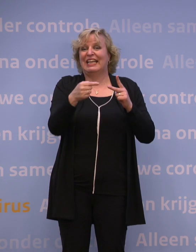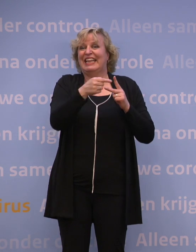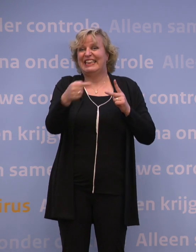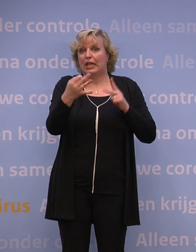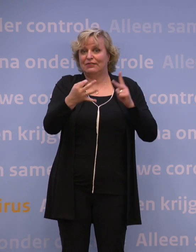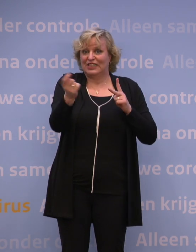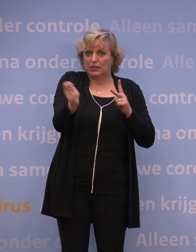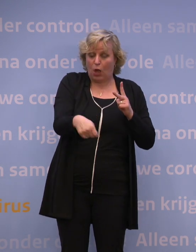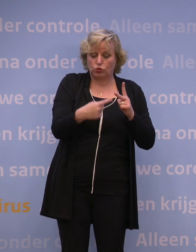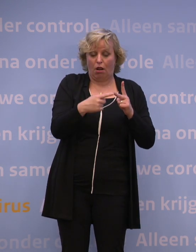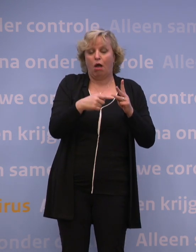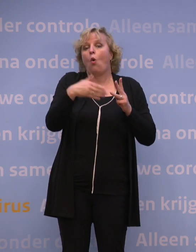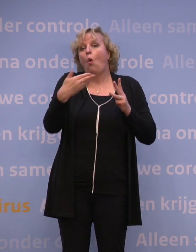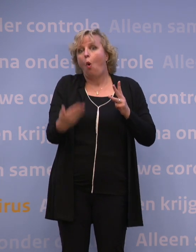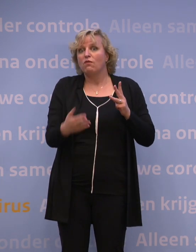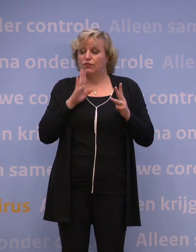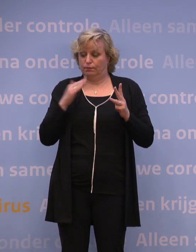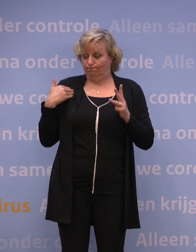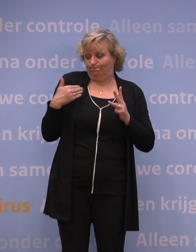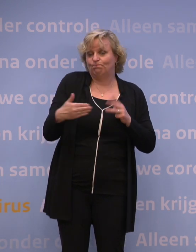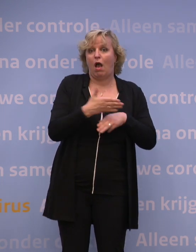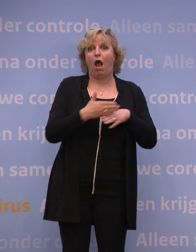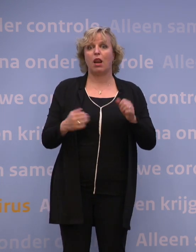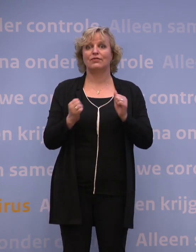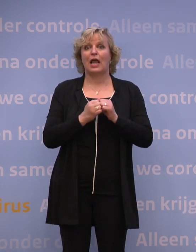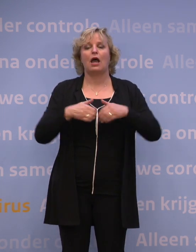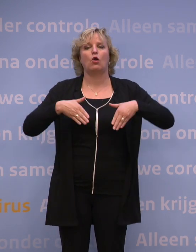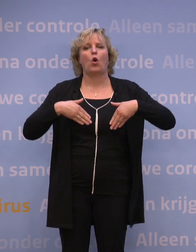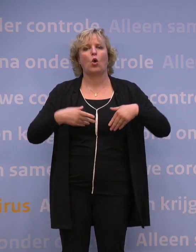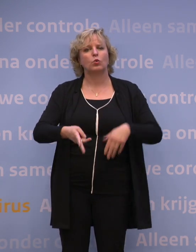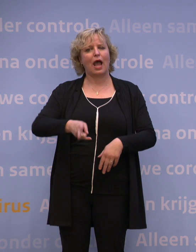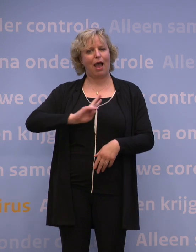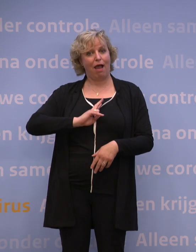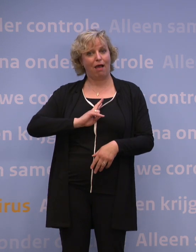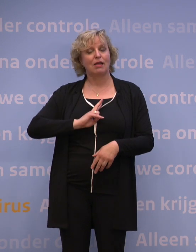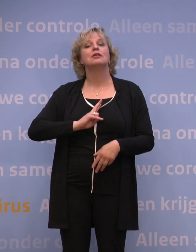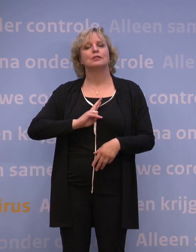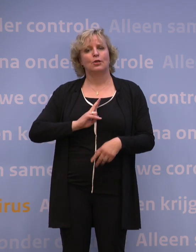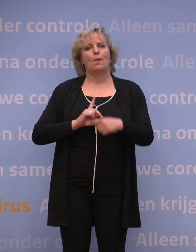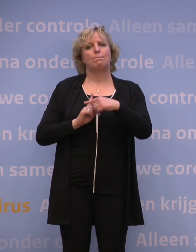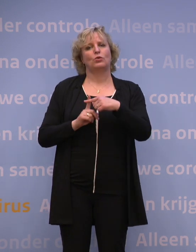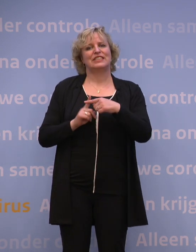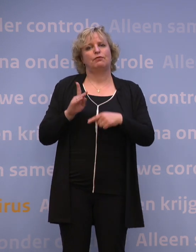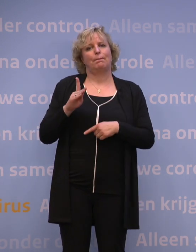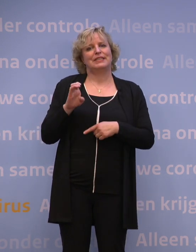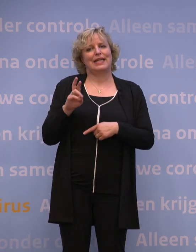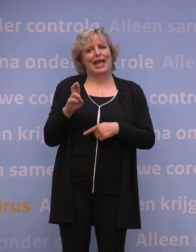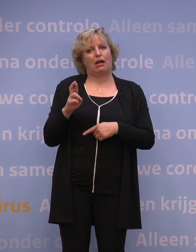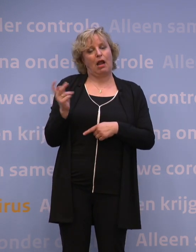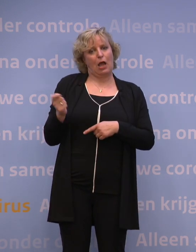of voor de mensen die het afgelopen jaar, afgelopen halfjaar moet ik zeggen, corona hebben gehad, je positieve PCR testuitslag.